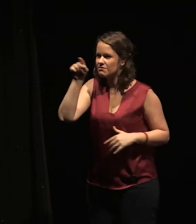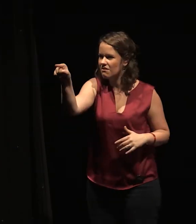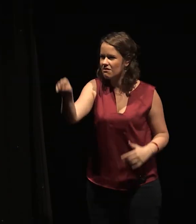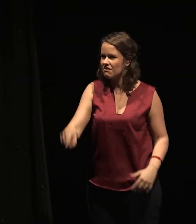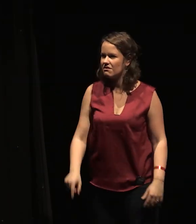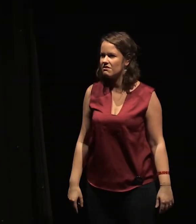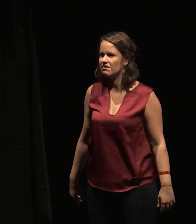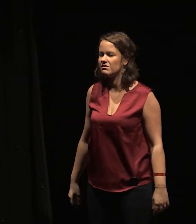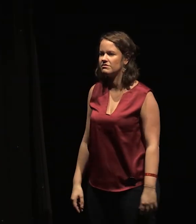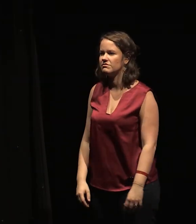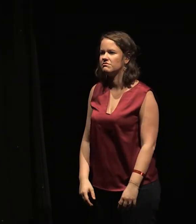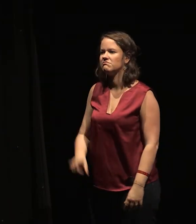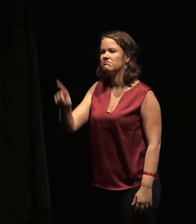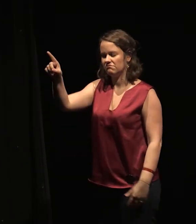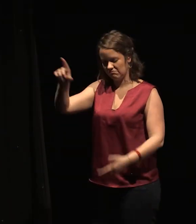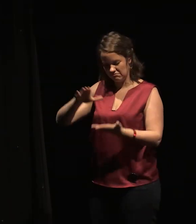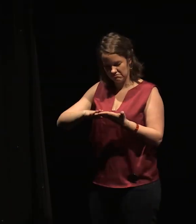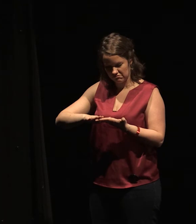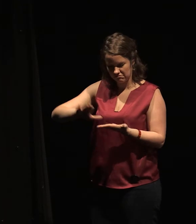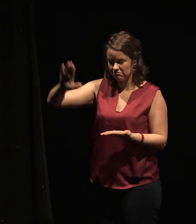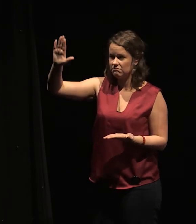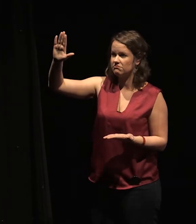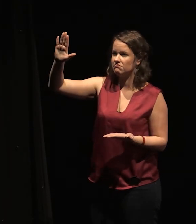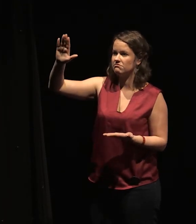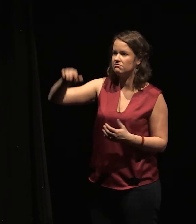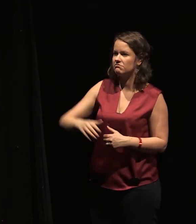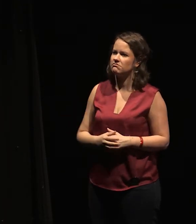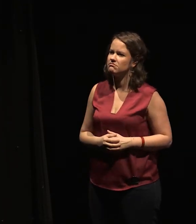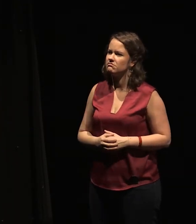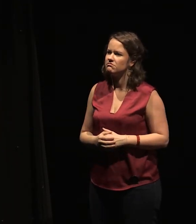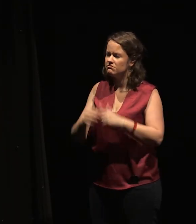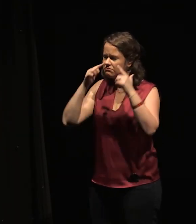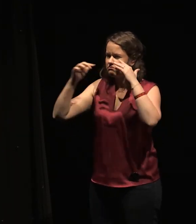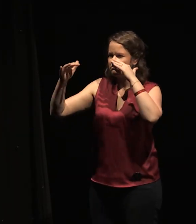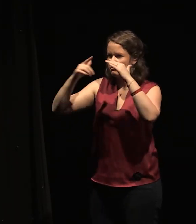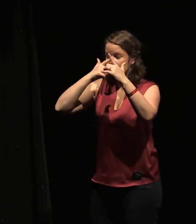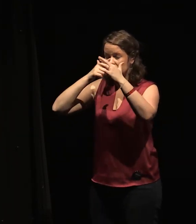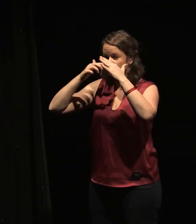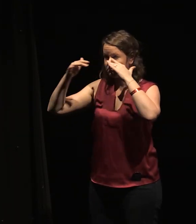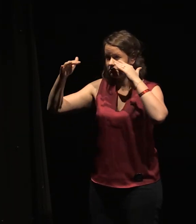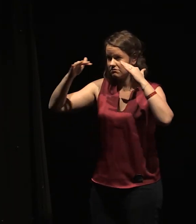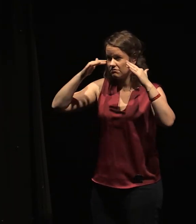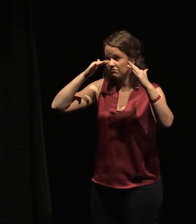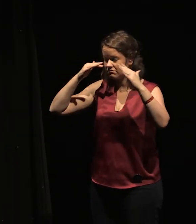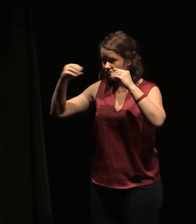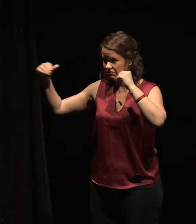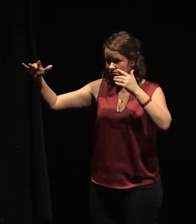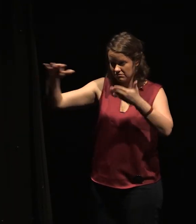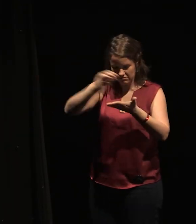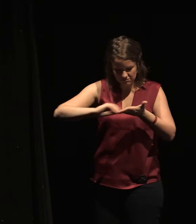Je fais un serment. Mes paupières rougissent, secrétaires, les fils d'un châle où je graverai pour tes yeux un